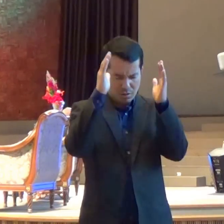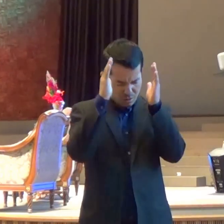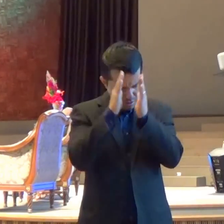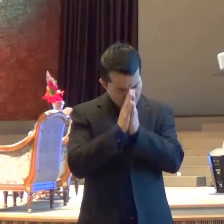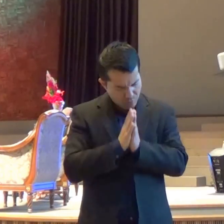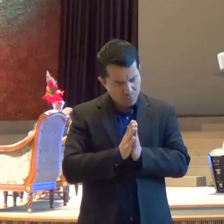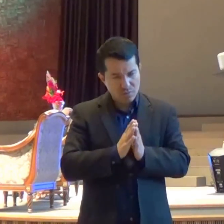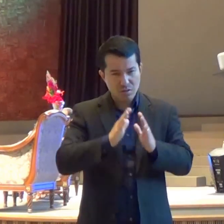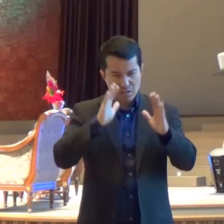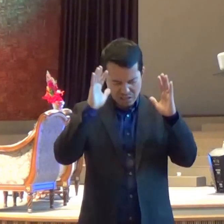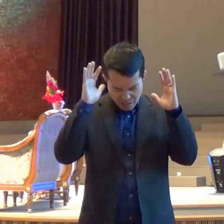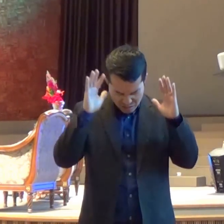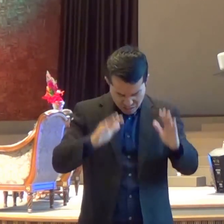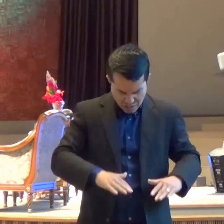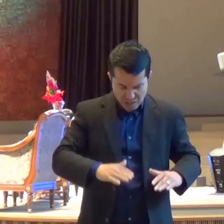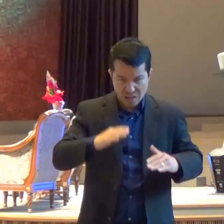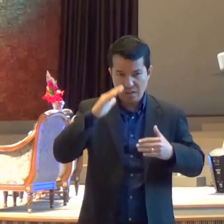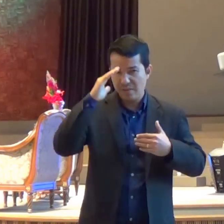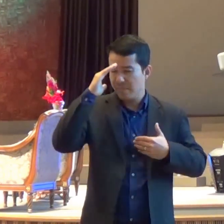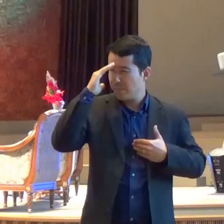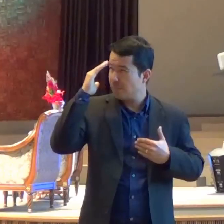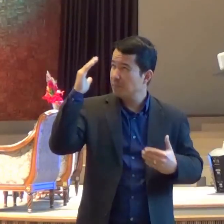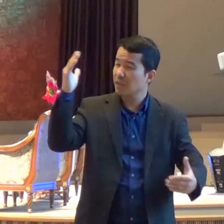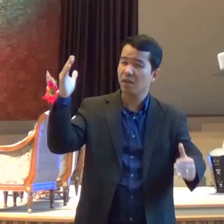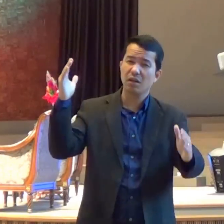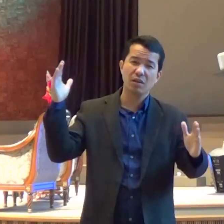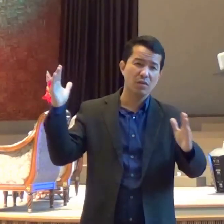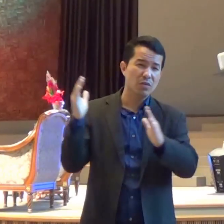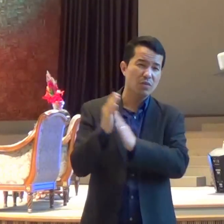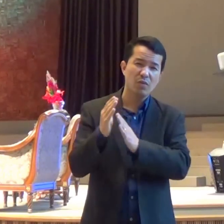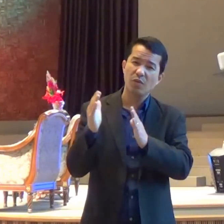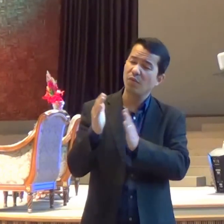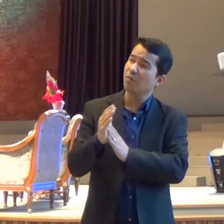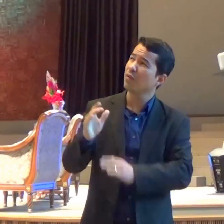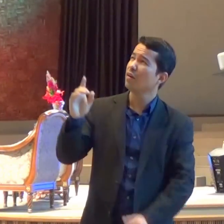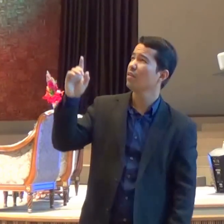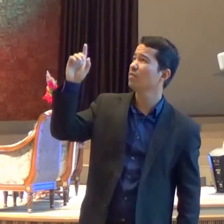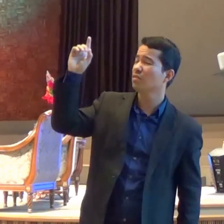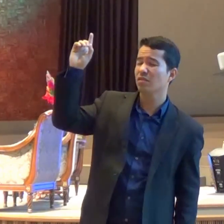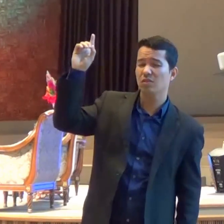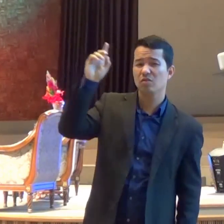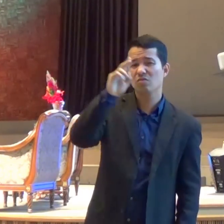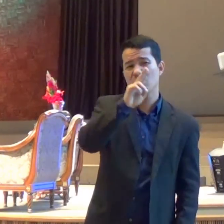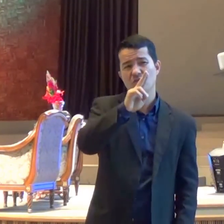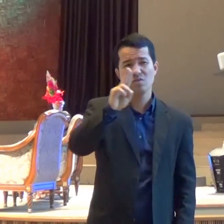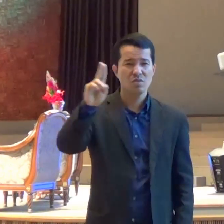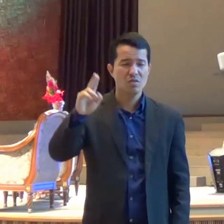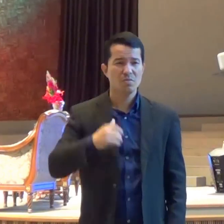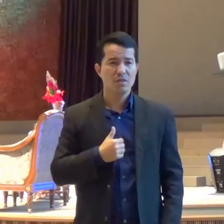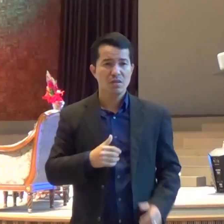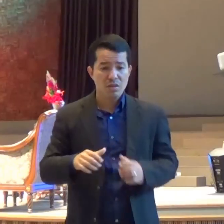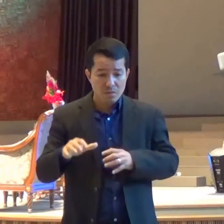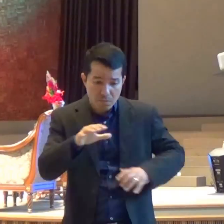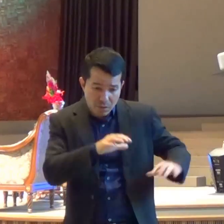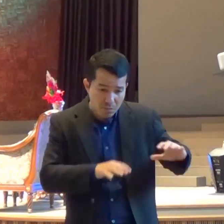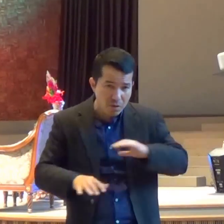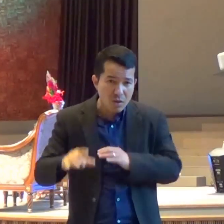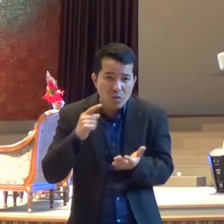gratidão É louvor Ao nome do Senhor O preparo Do compromisso Começa com o